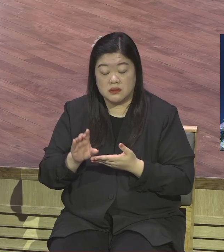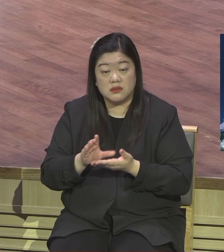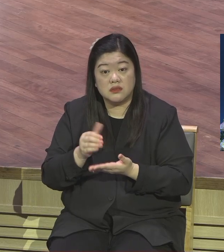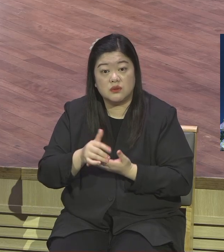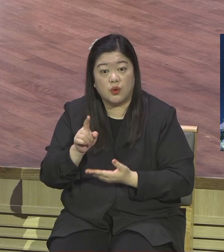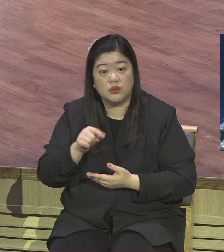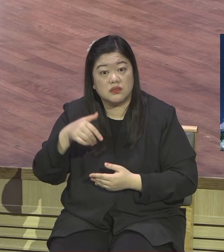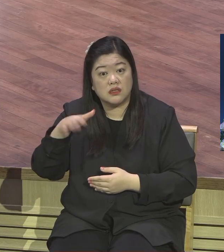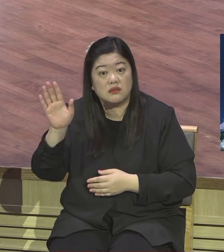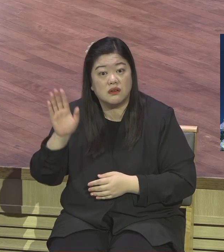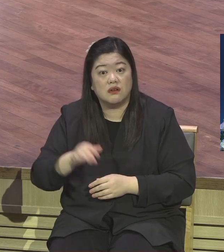자빠져 있어요